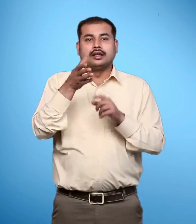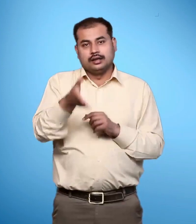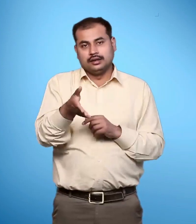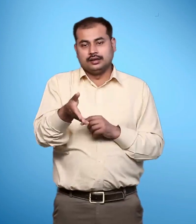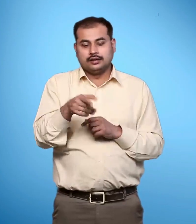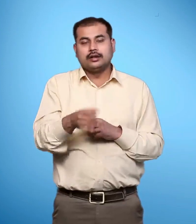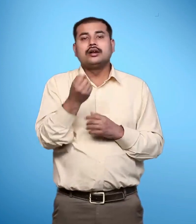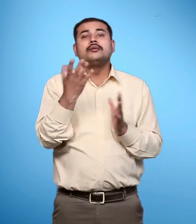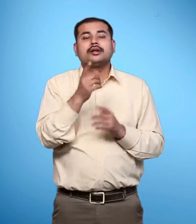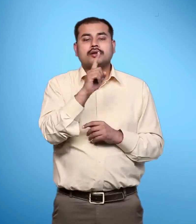दिल्ली का कोड है